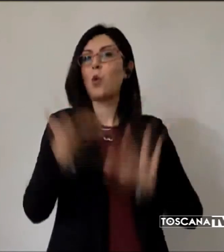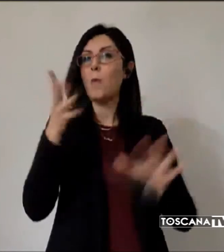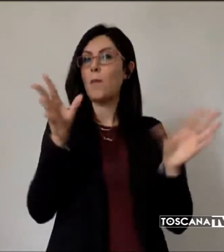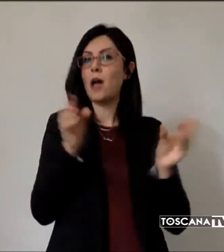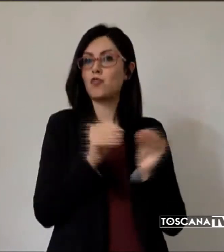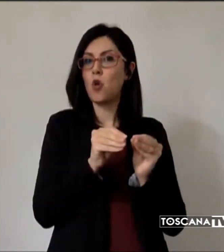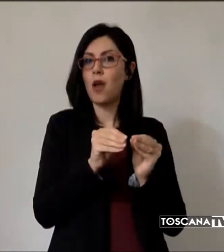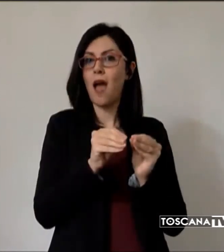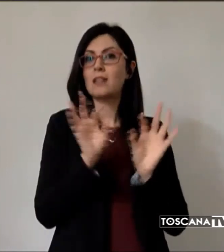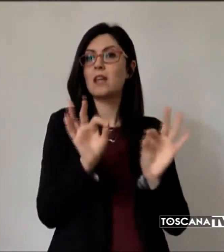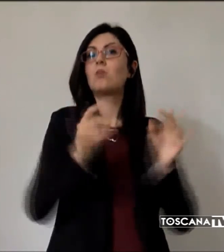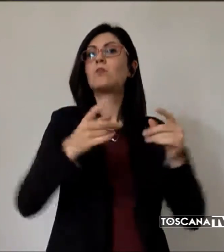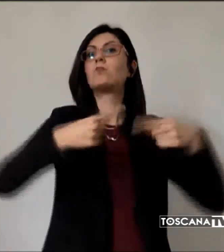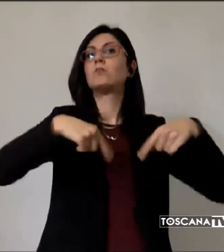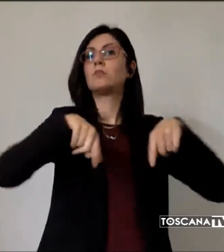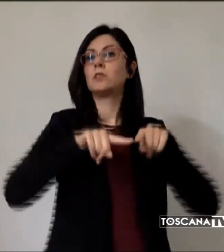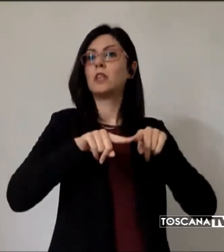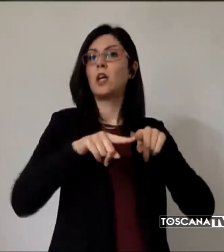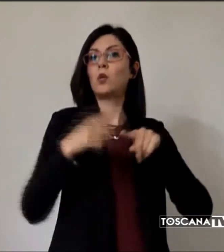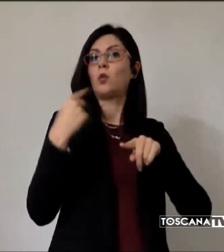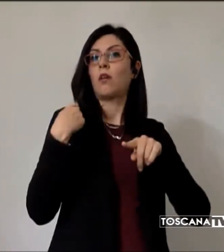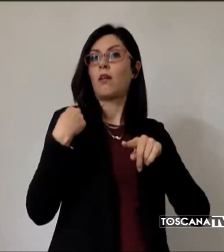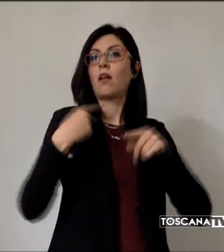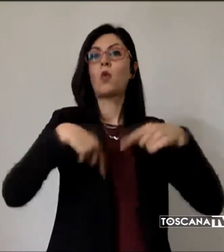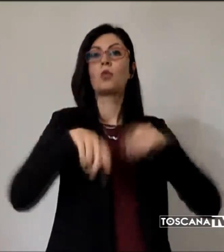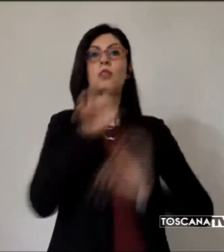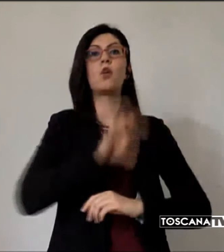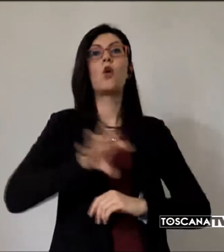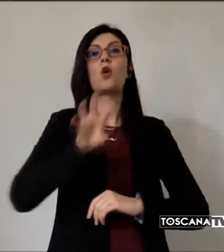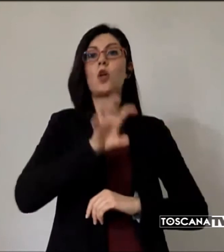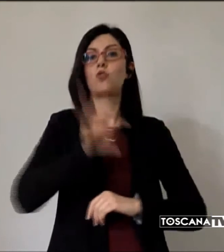ieri del Consiglio regionale della Toscana.